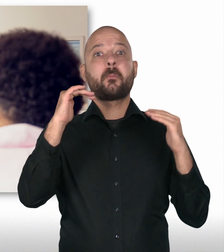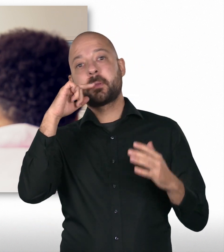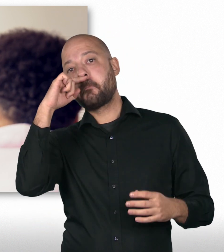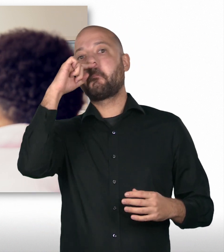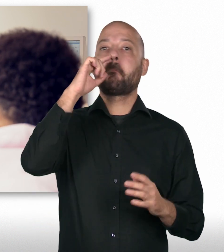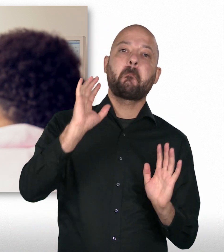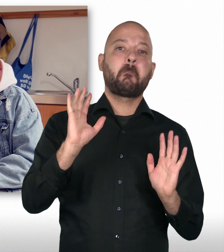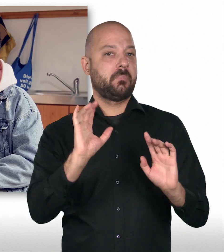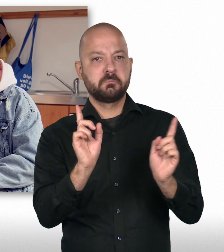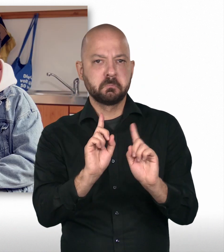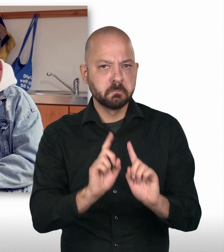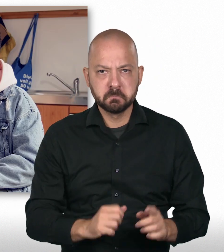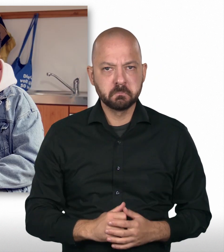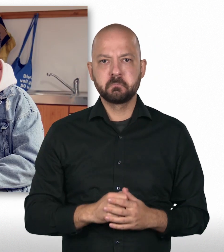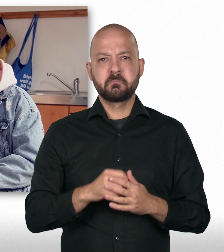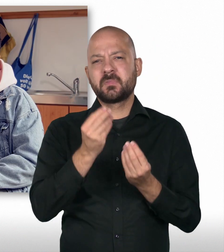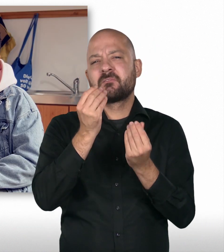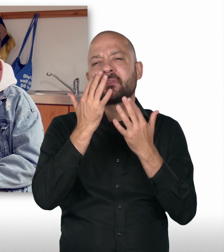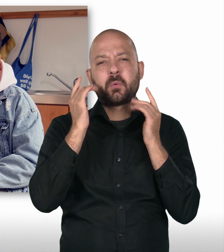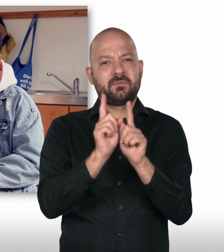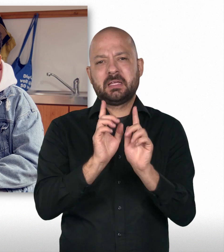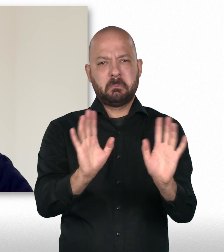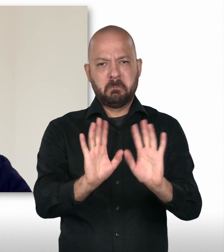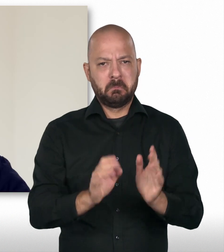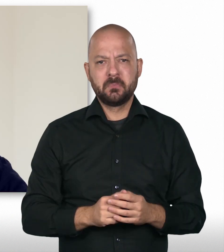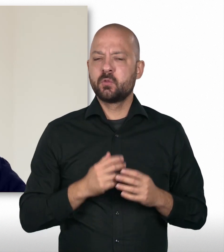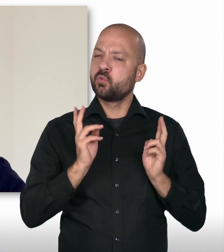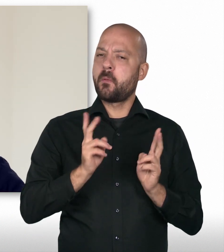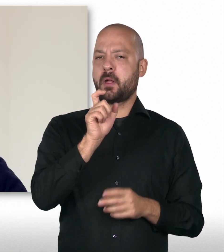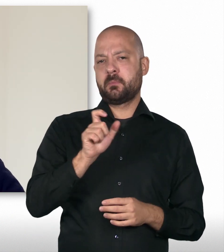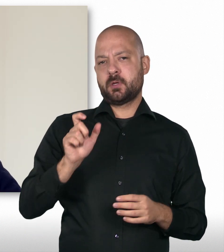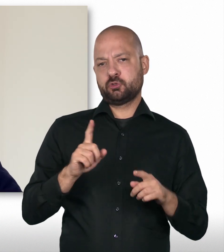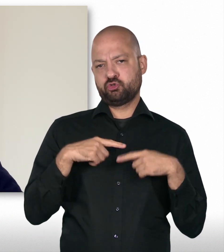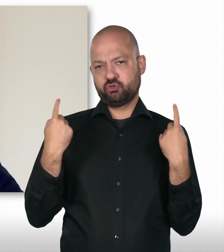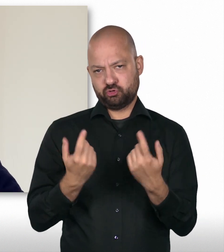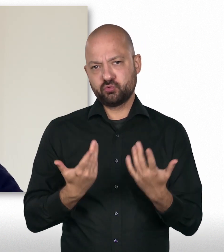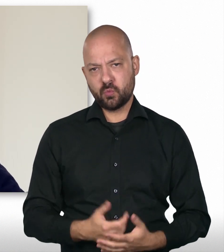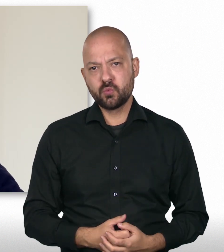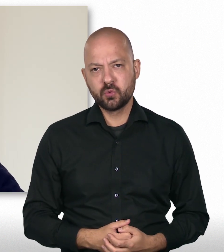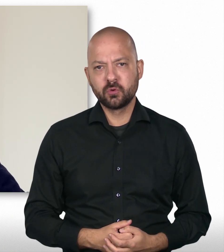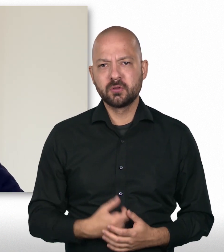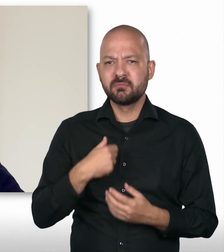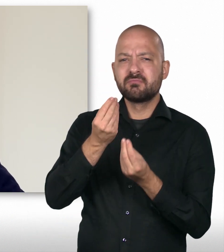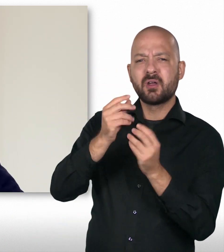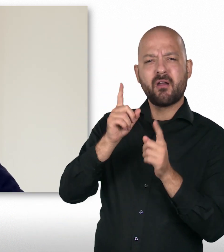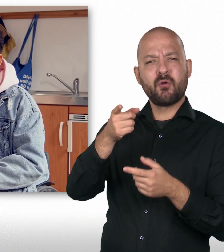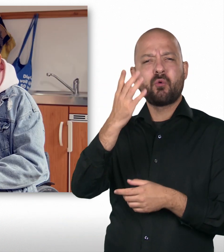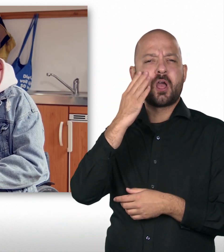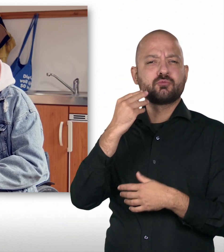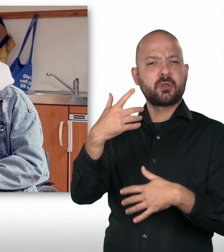es sich vielleicht auf den ersten Moment anhört. Also wir sind ja auch alle ganz normale Menschen. Ja, ich merke es gerade, du wirkst auch